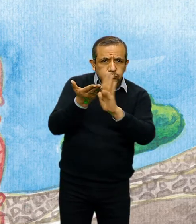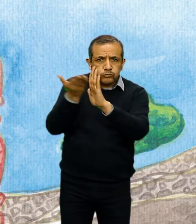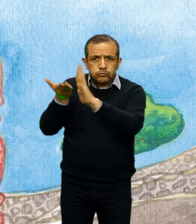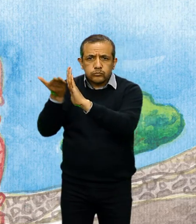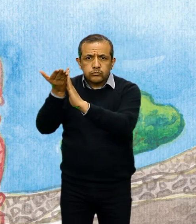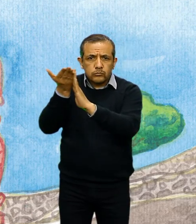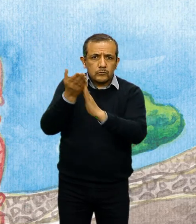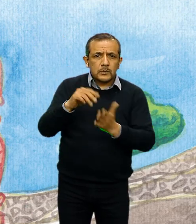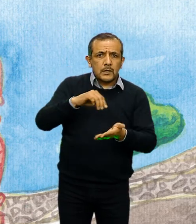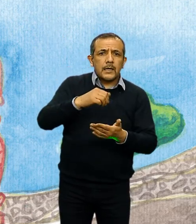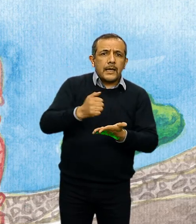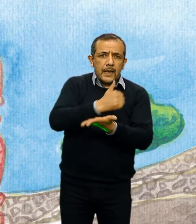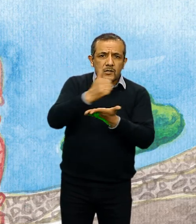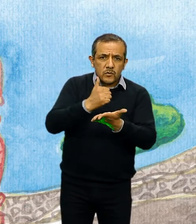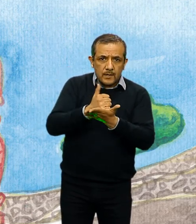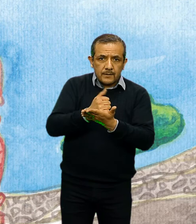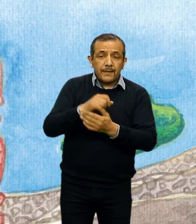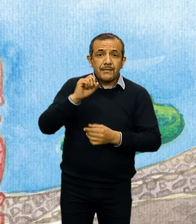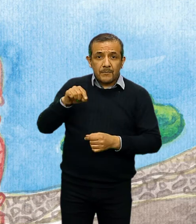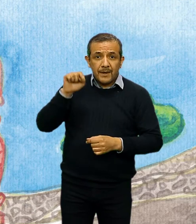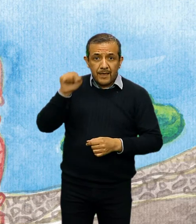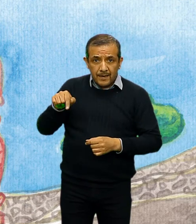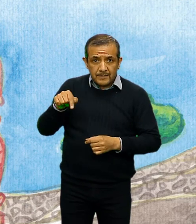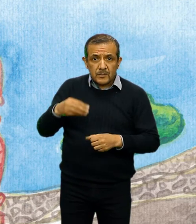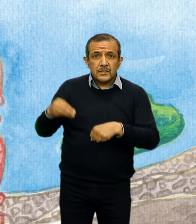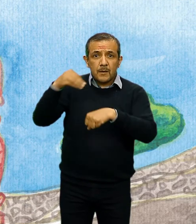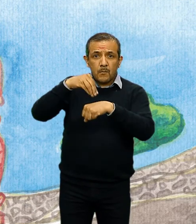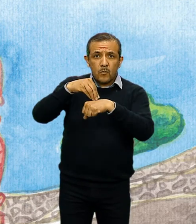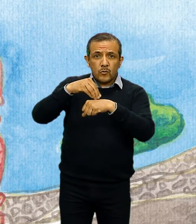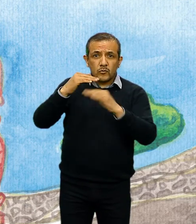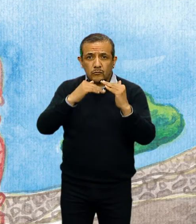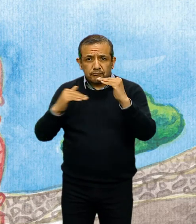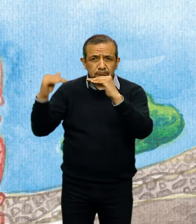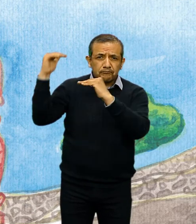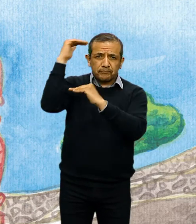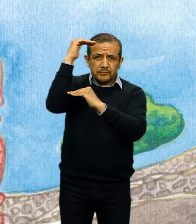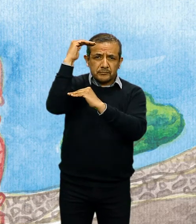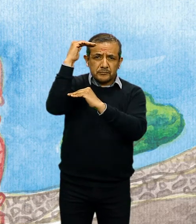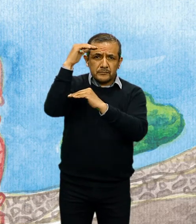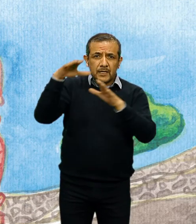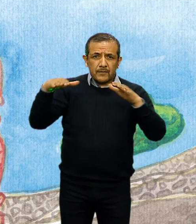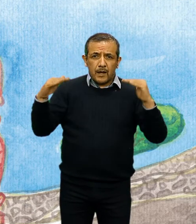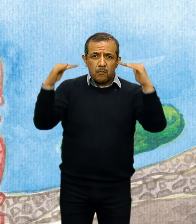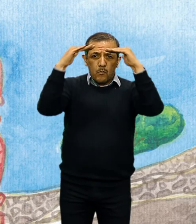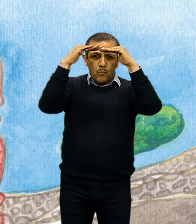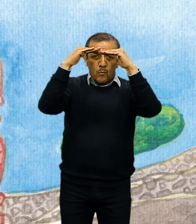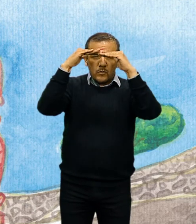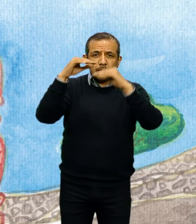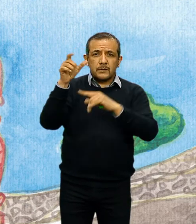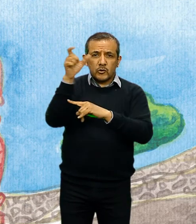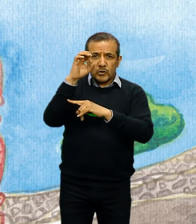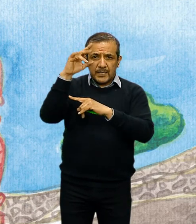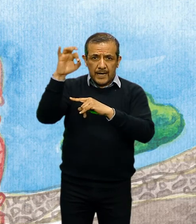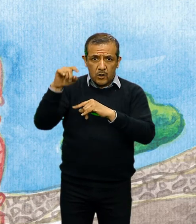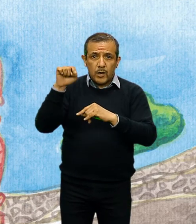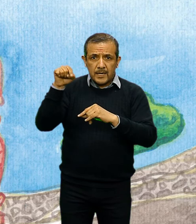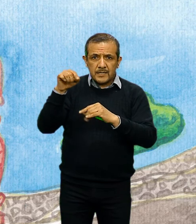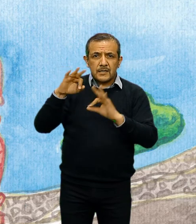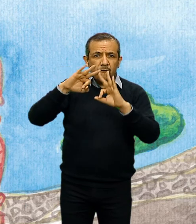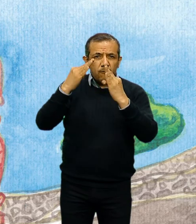así como el punto más elevado del Cerro de Xochicalco. Esta pieza tiene la forma de un círculo con plumas alrededor